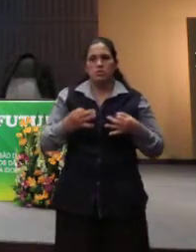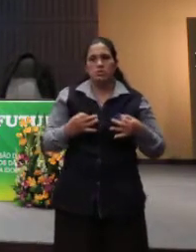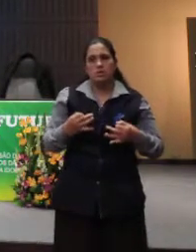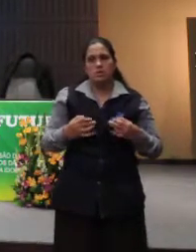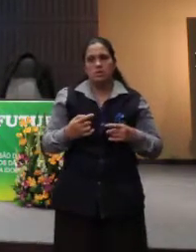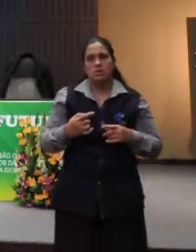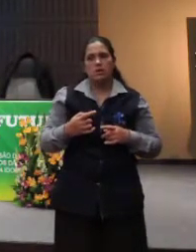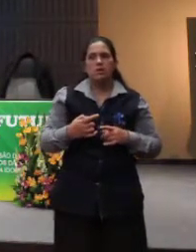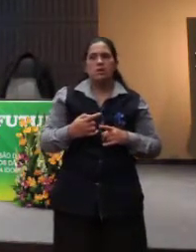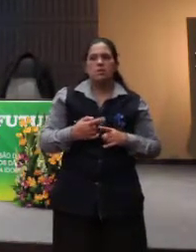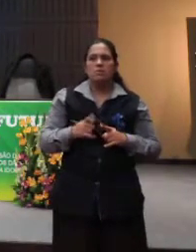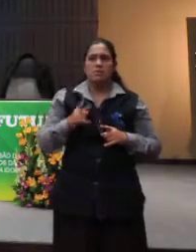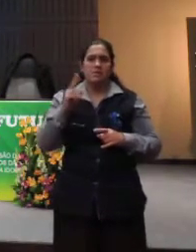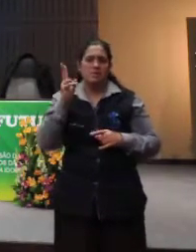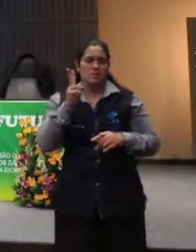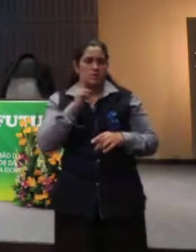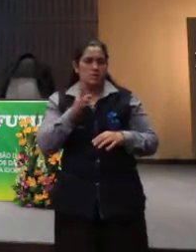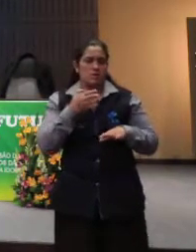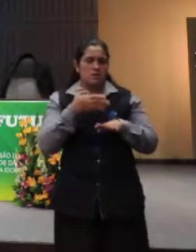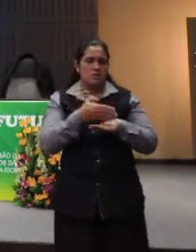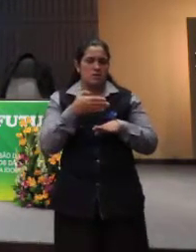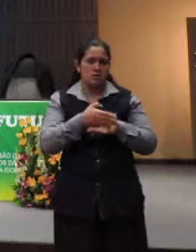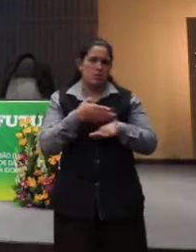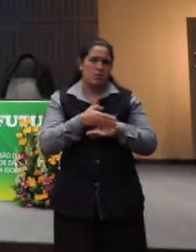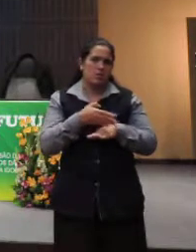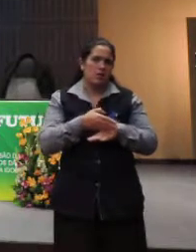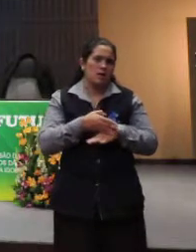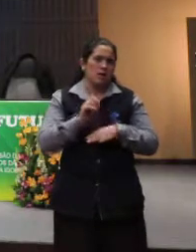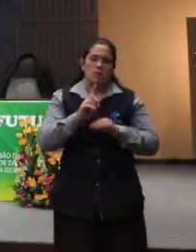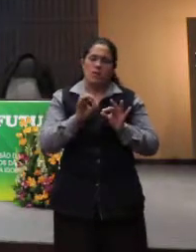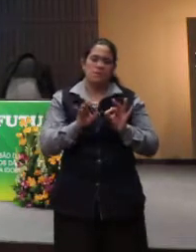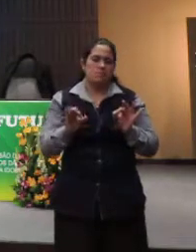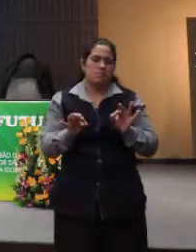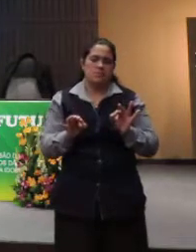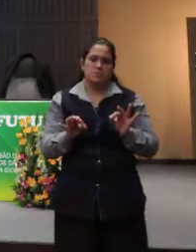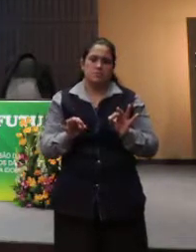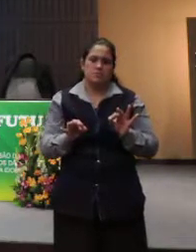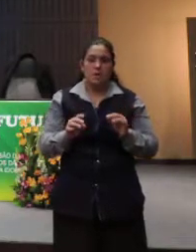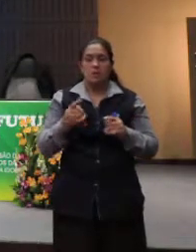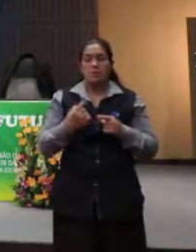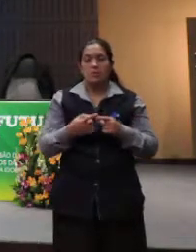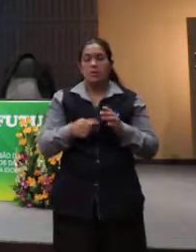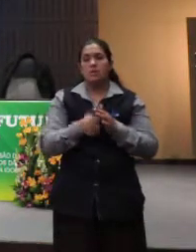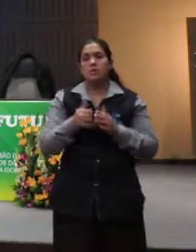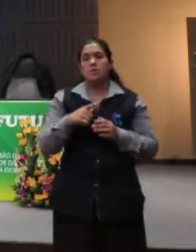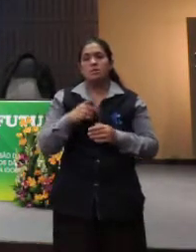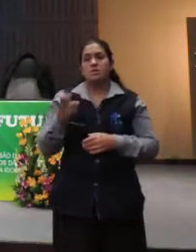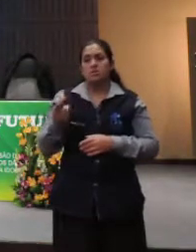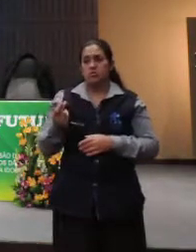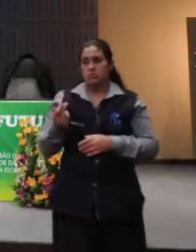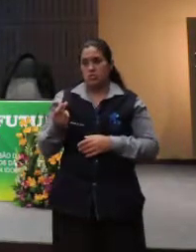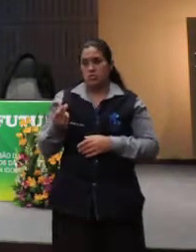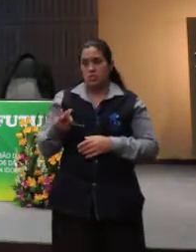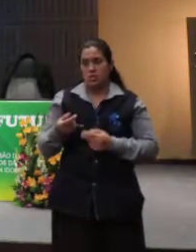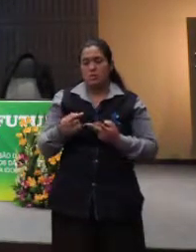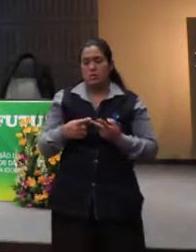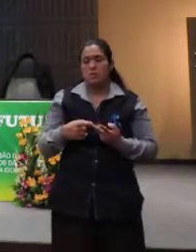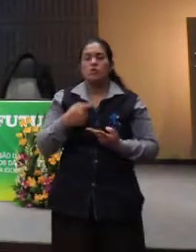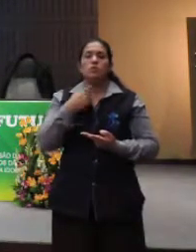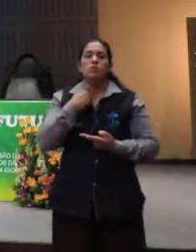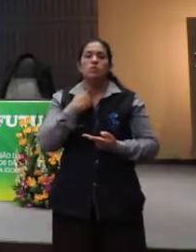relegada à acessibilidade. Mas não é nada simples. Primeiro, porque ela envolve dinheiro, boa